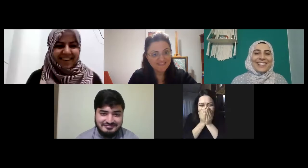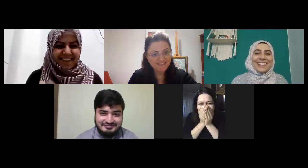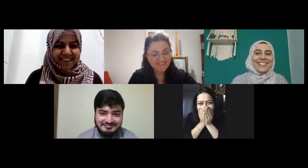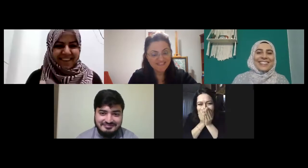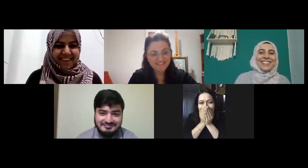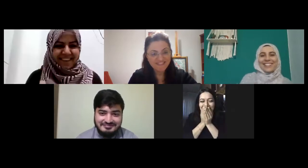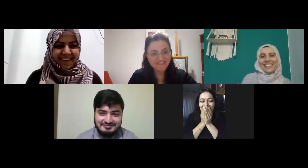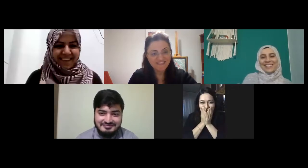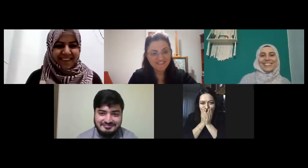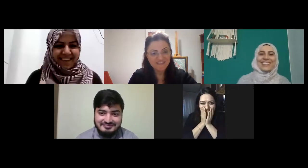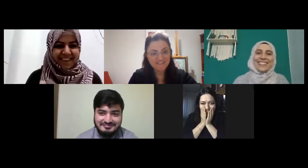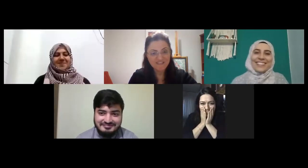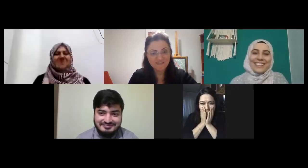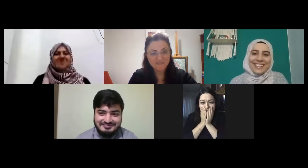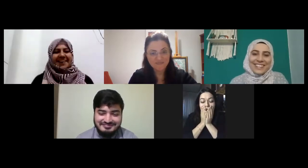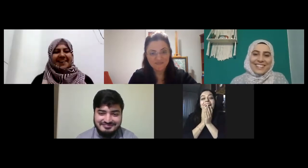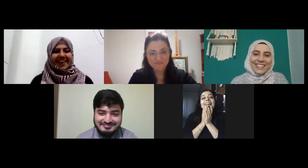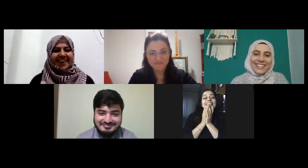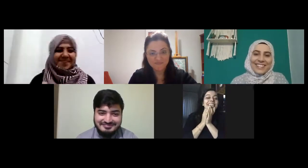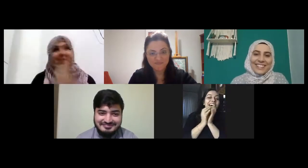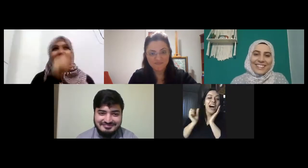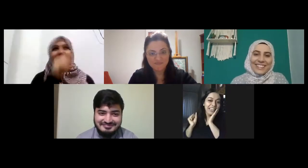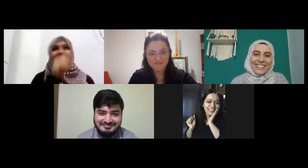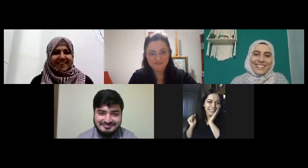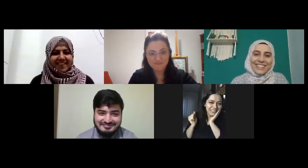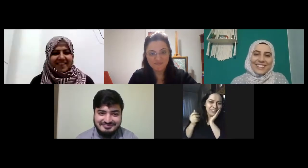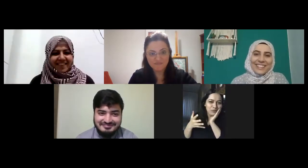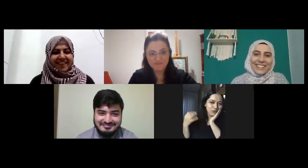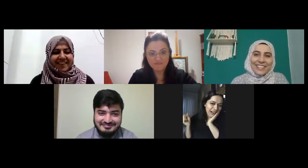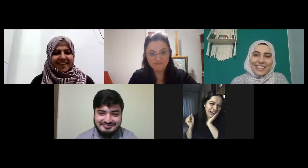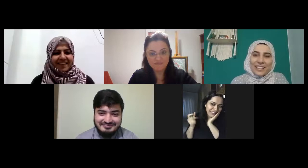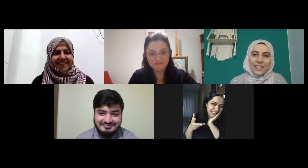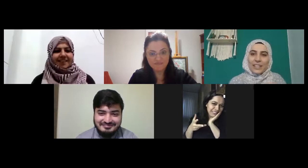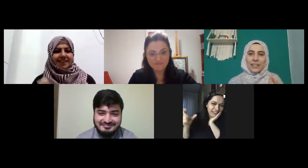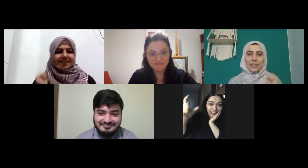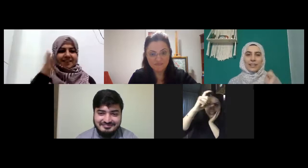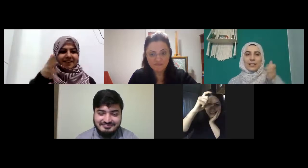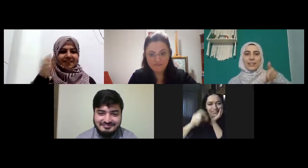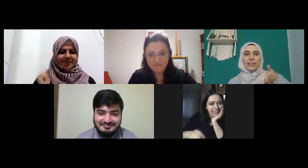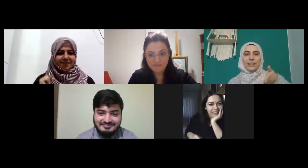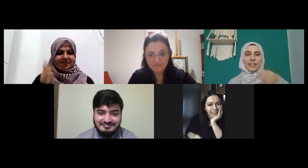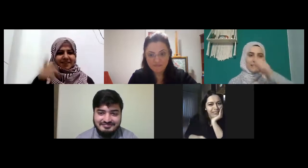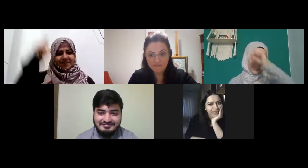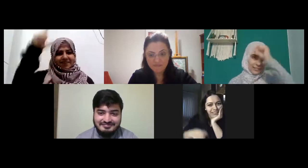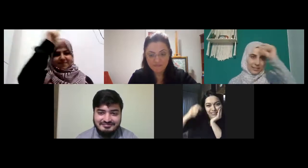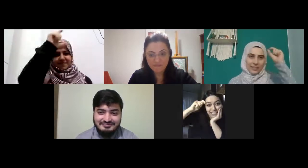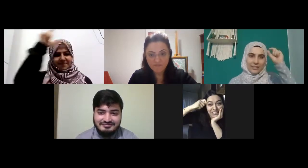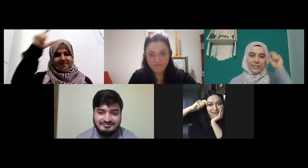hangi ay diyorum hangi yine bu hangi ay kasım